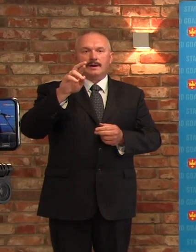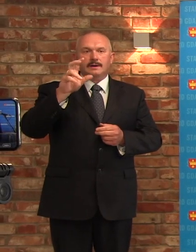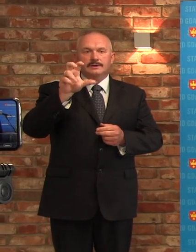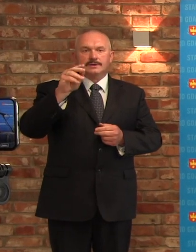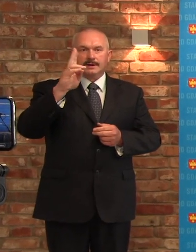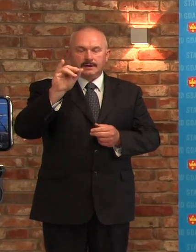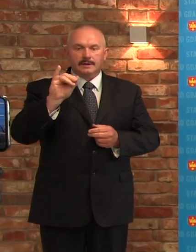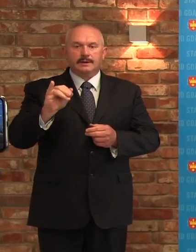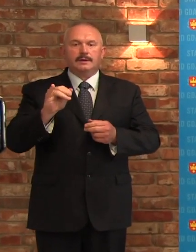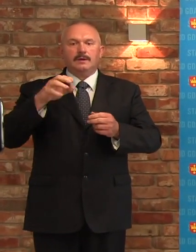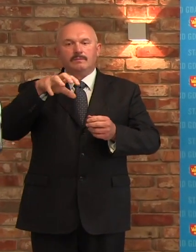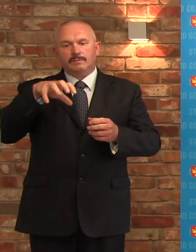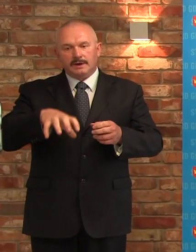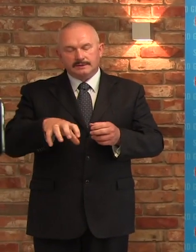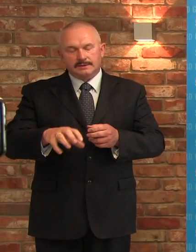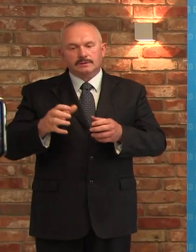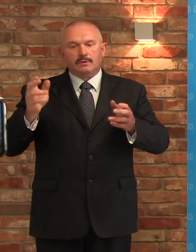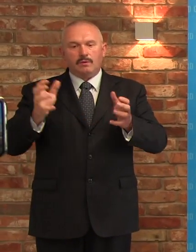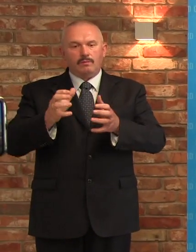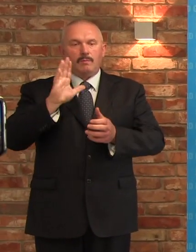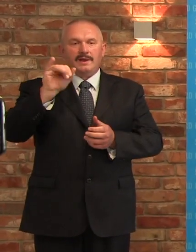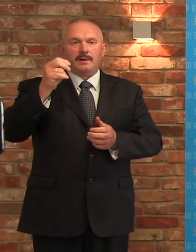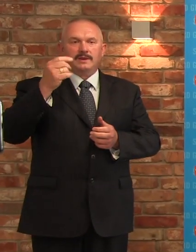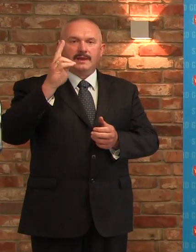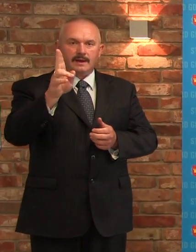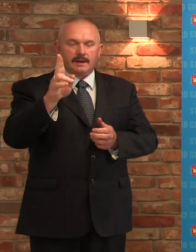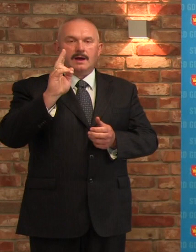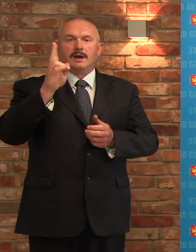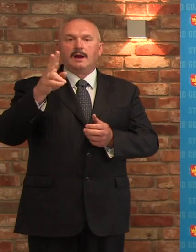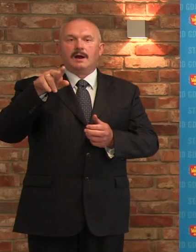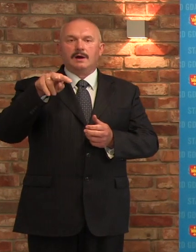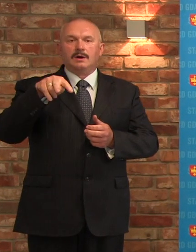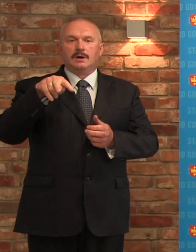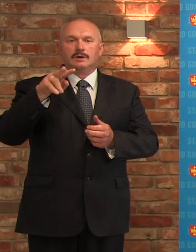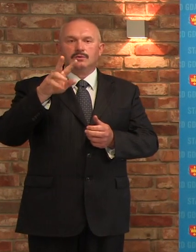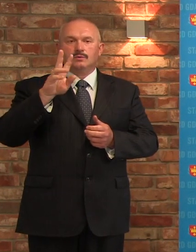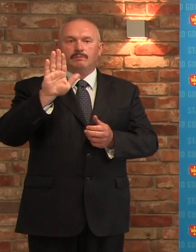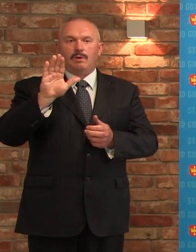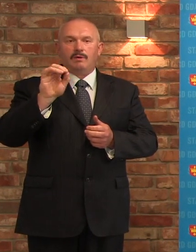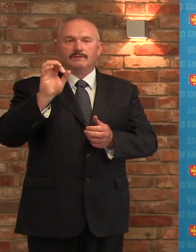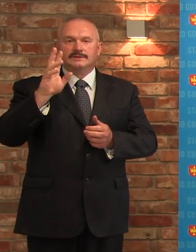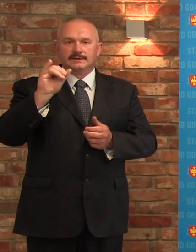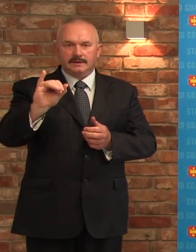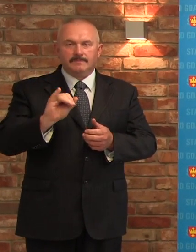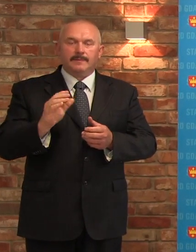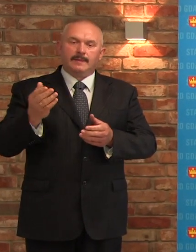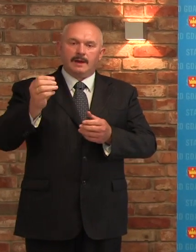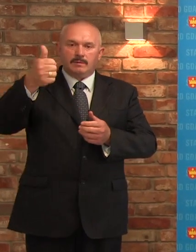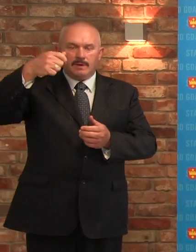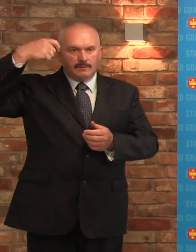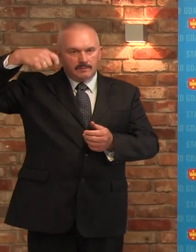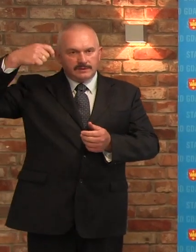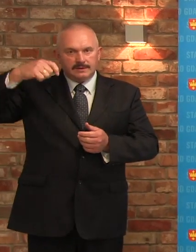klubu KS Beniaminek 03, pan Marcin Kaszubowski. Jako pierwszy głos zabierze pan prezydent miasta